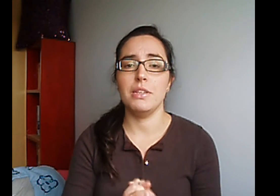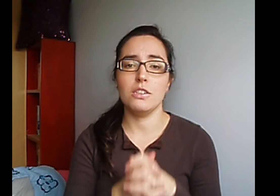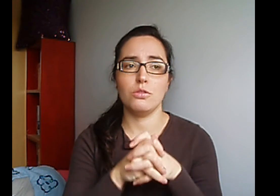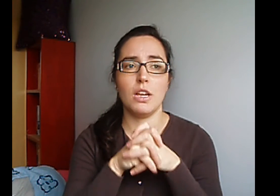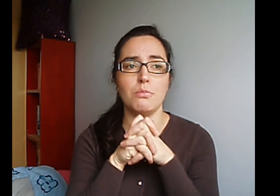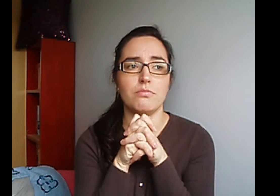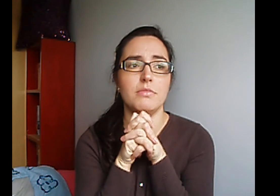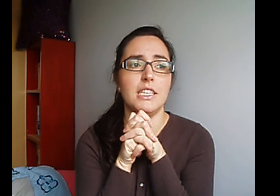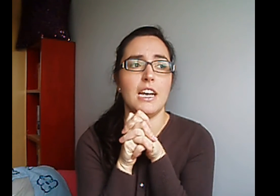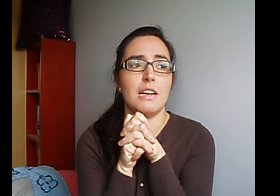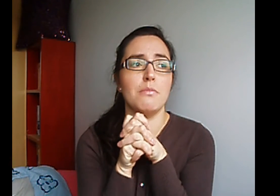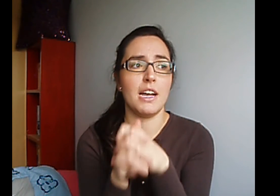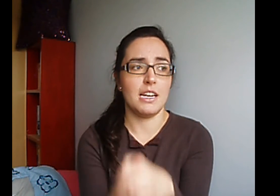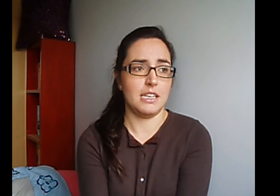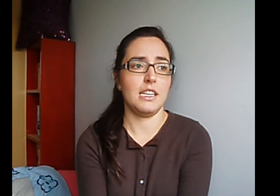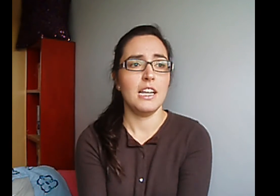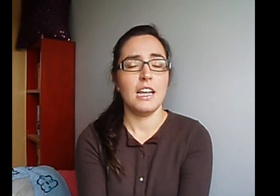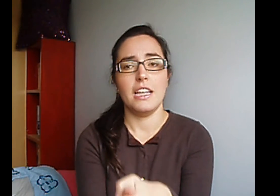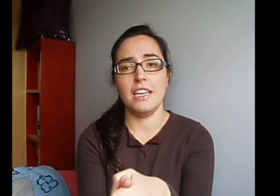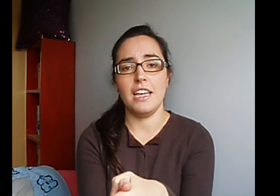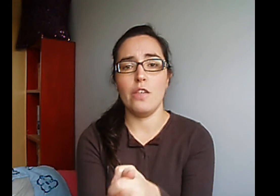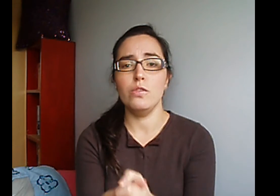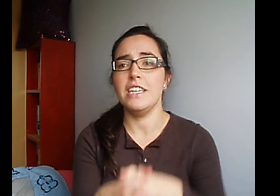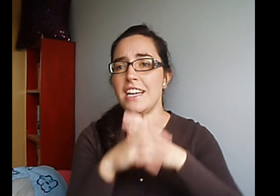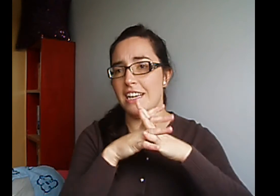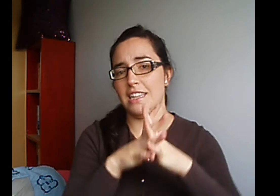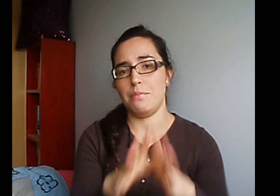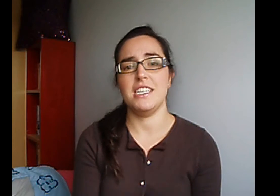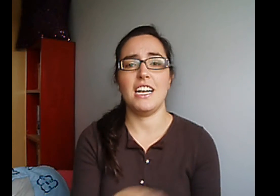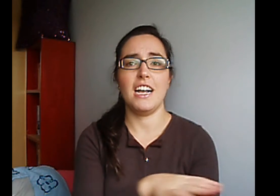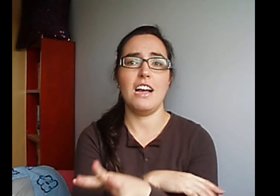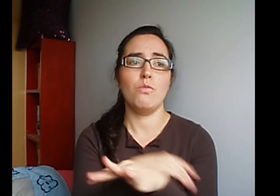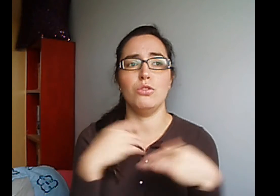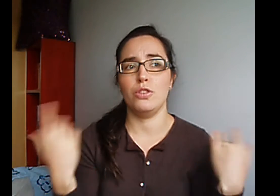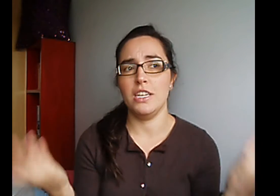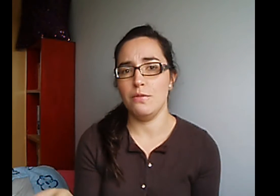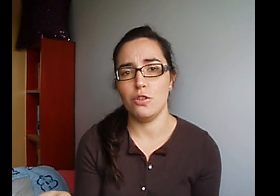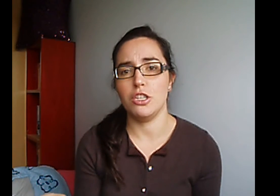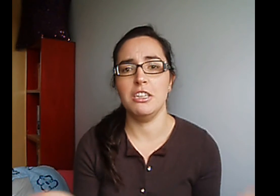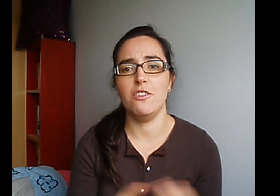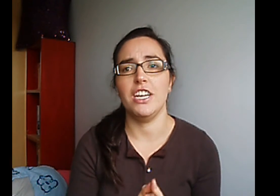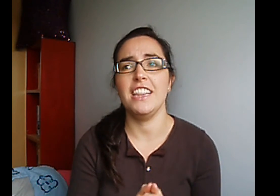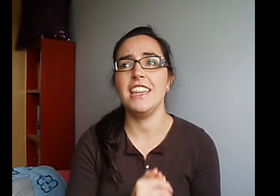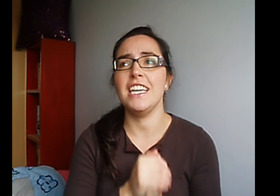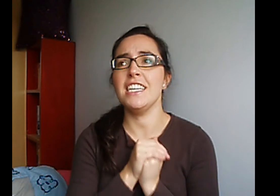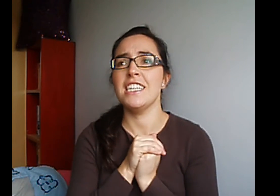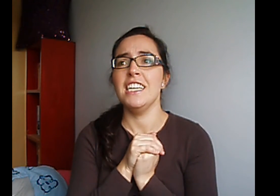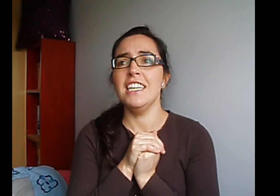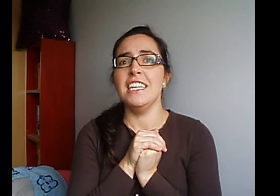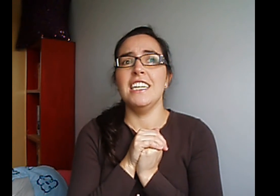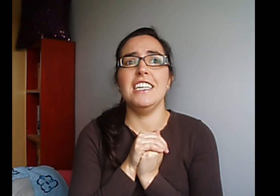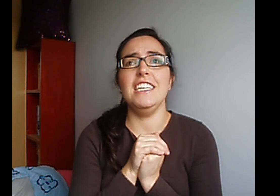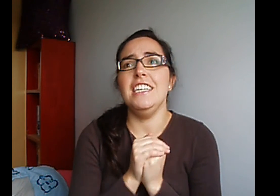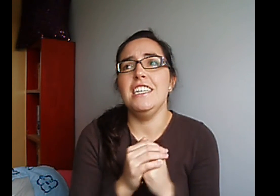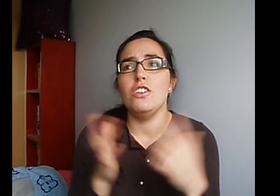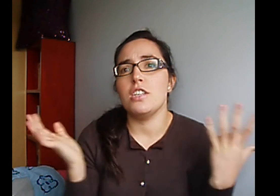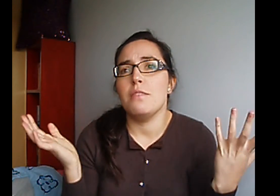es una chica más adulta En la que también saca Un montón de libros diferentes Y no sé Me